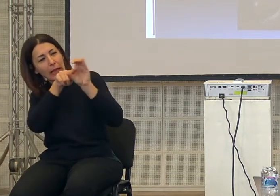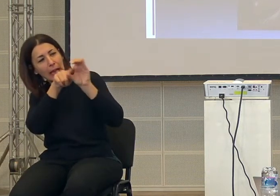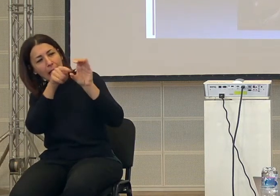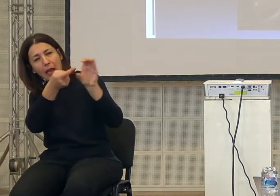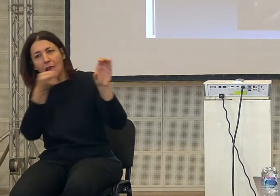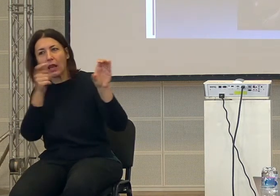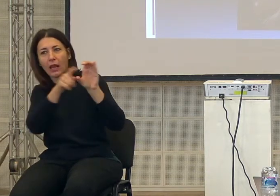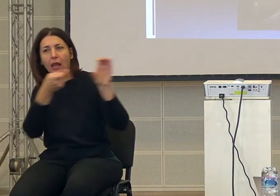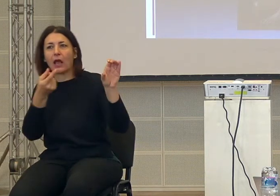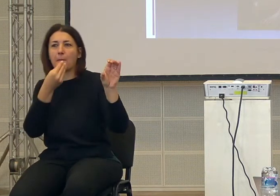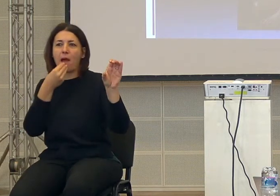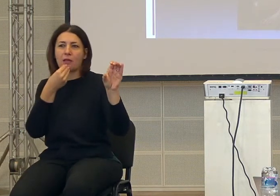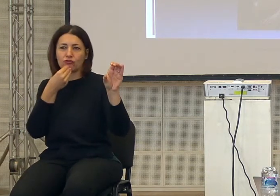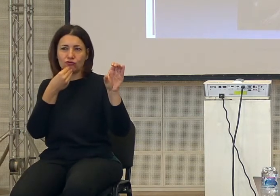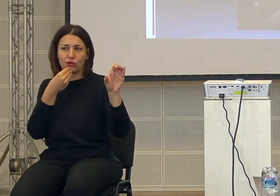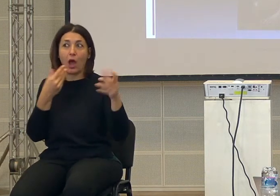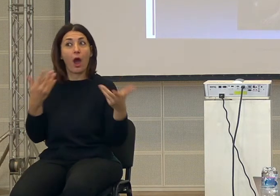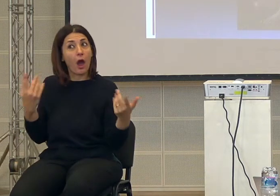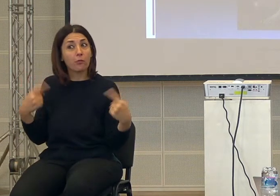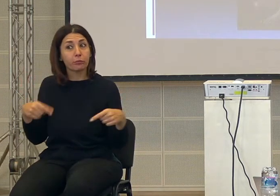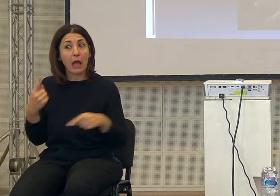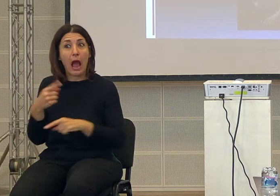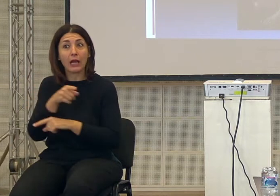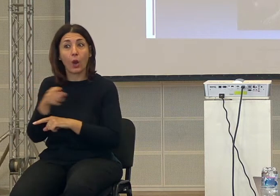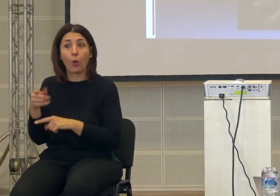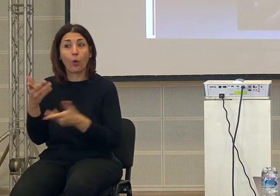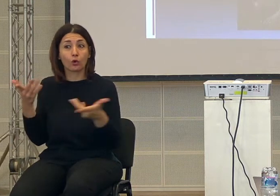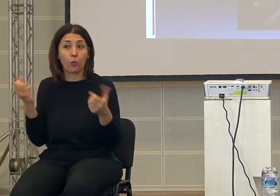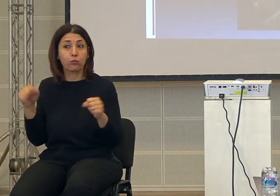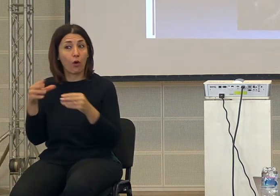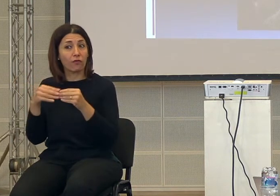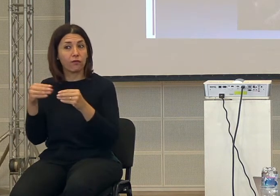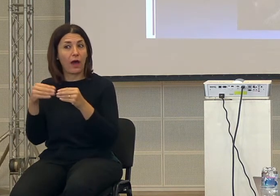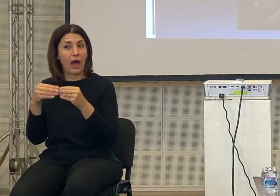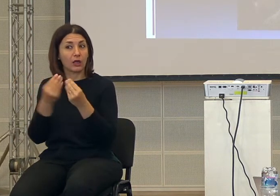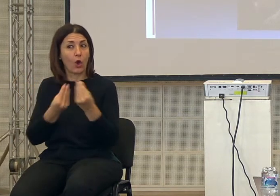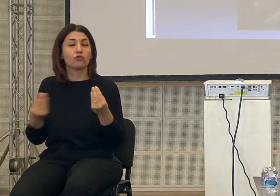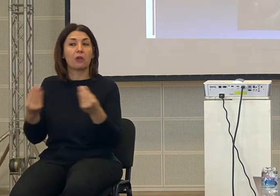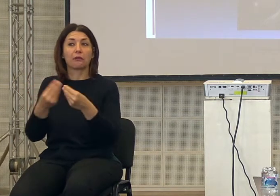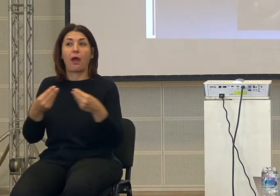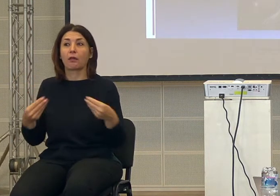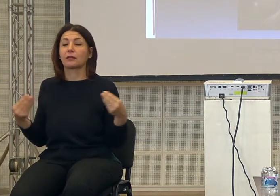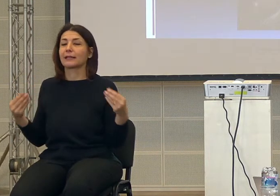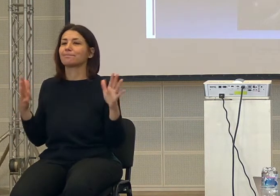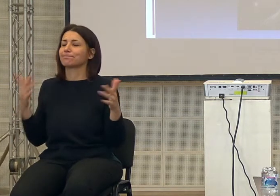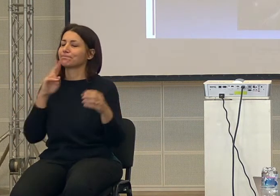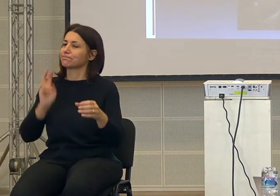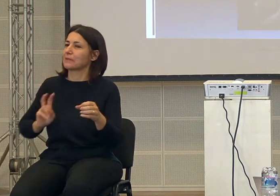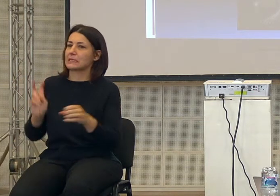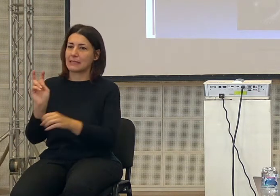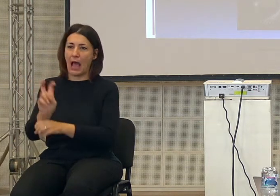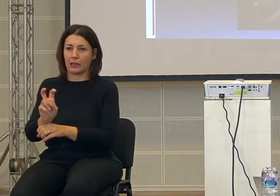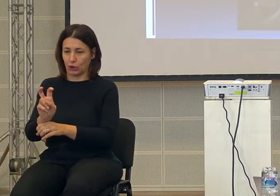tirano fuori e se le mangiano, quindi anche loro utilizzano degli attrezzi. Qui però c'è un salto,